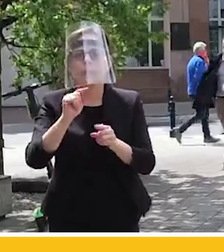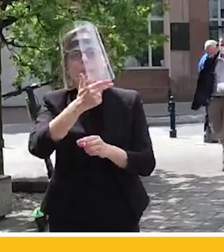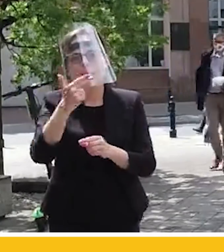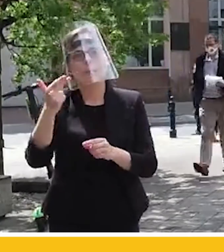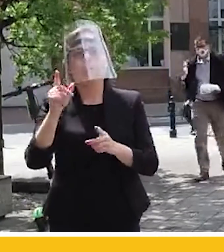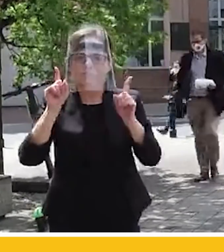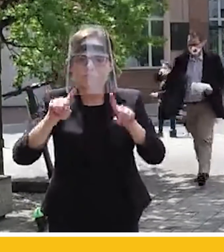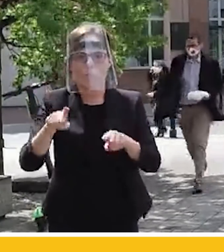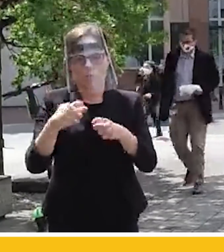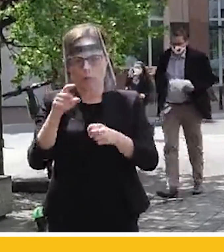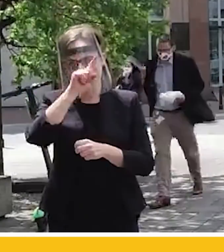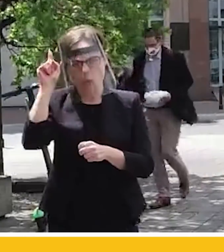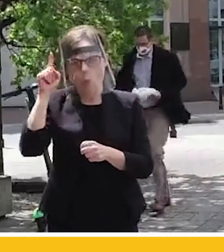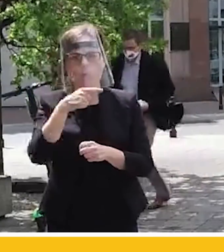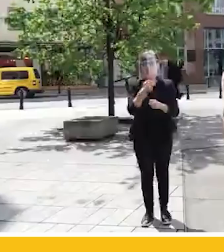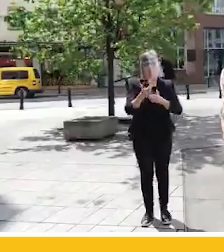niewykluczaniu nikogo.